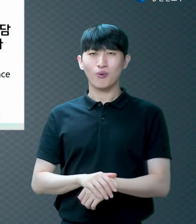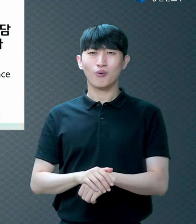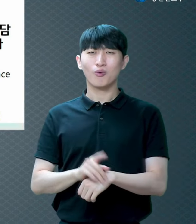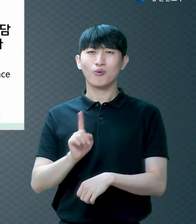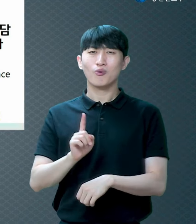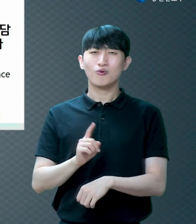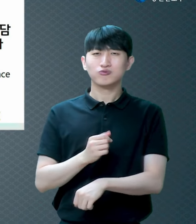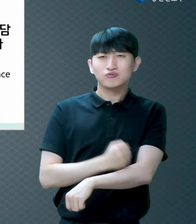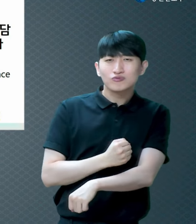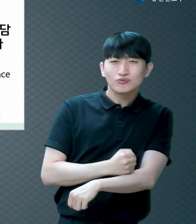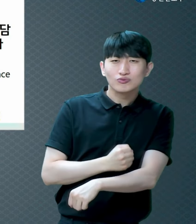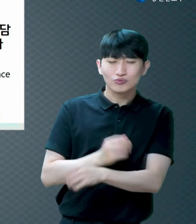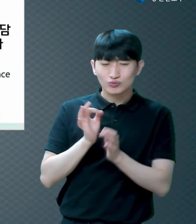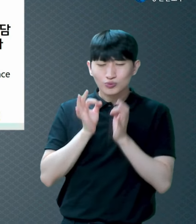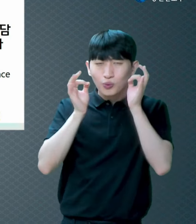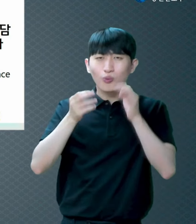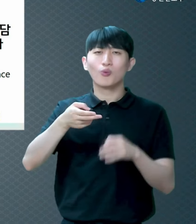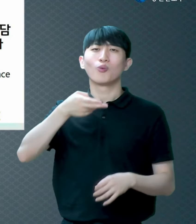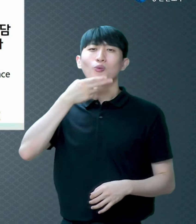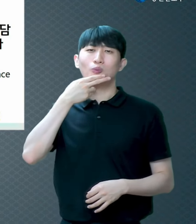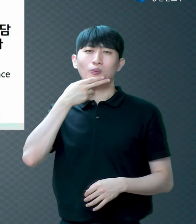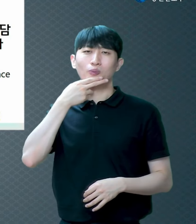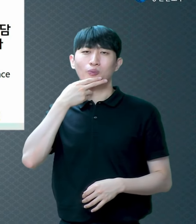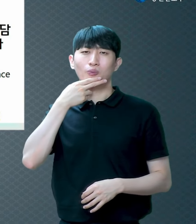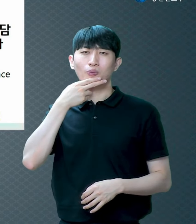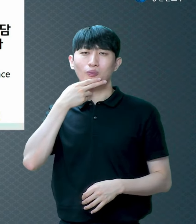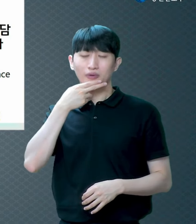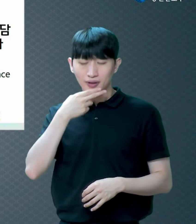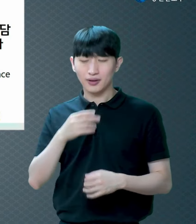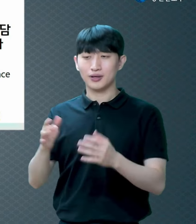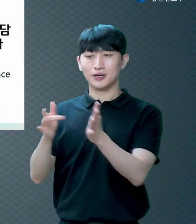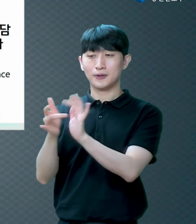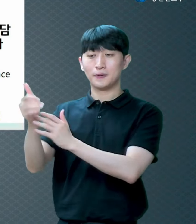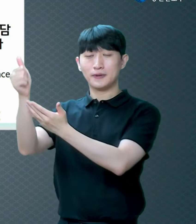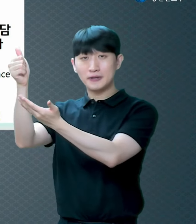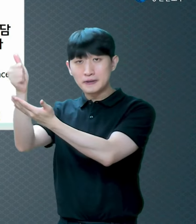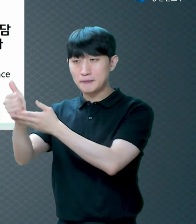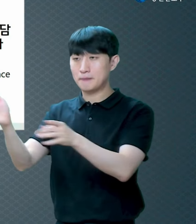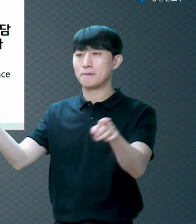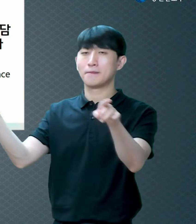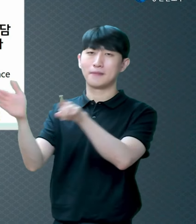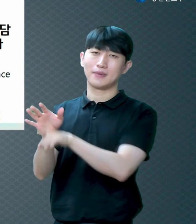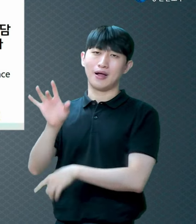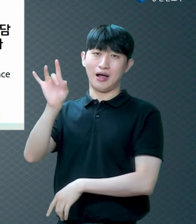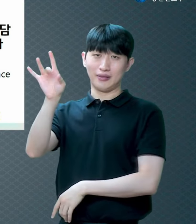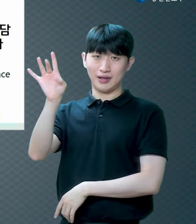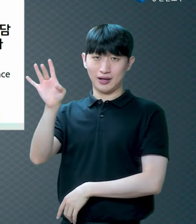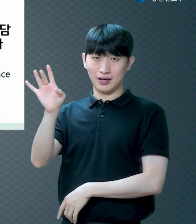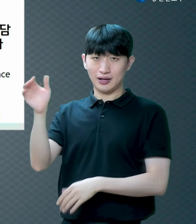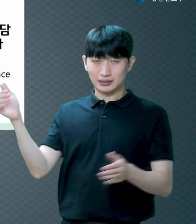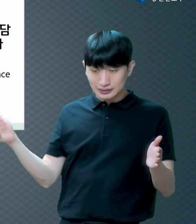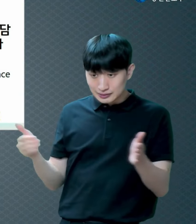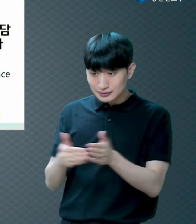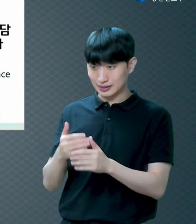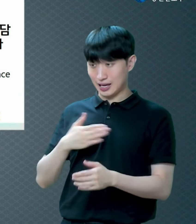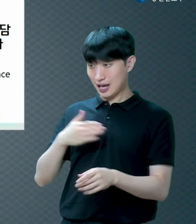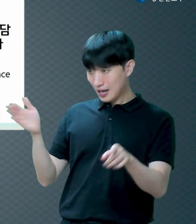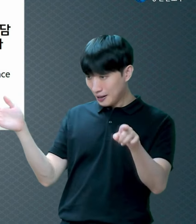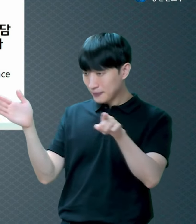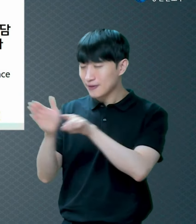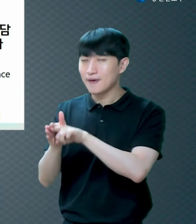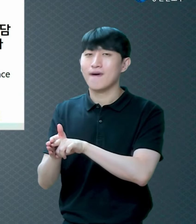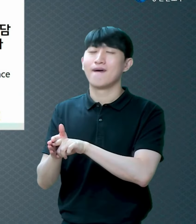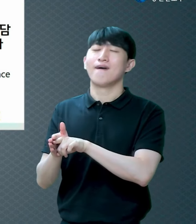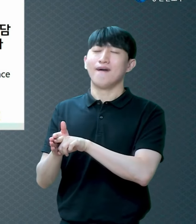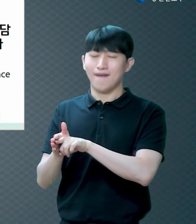없는데 그런데 하나님이 십자가 믿어라 예수 믿어라 그래서 감사합니다 믿었어요 믿은